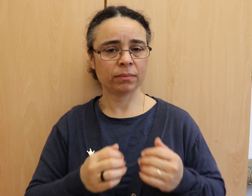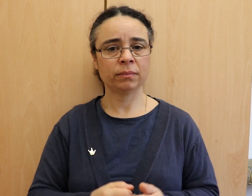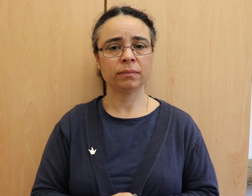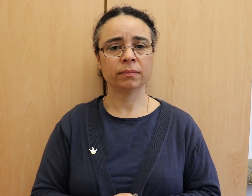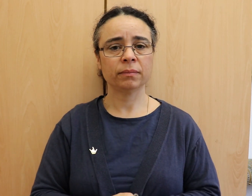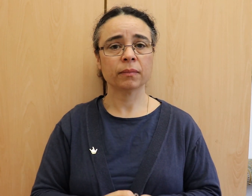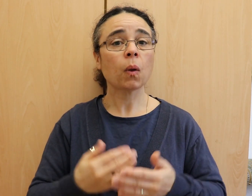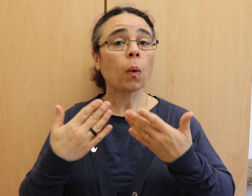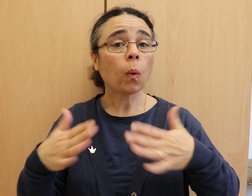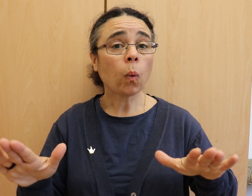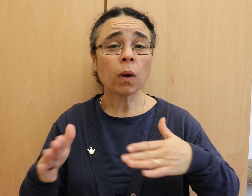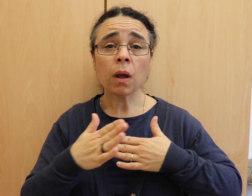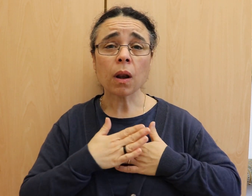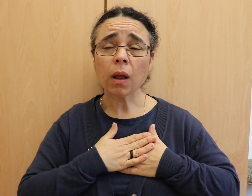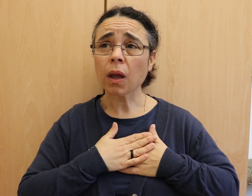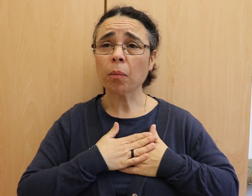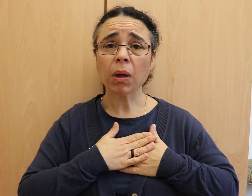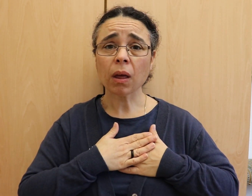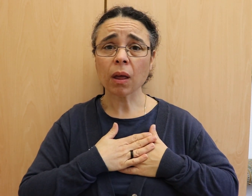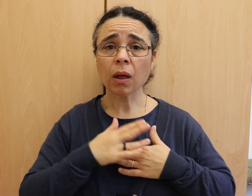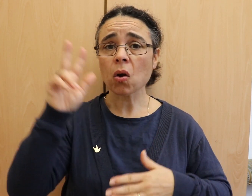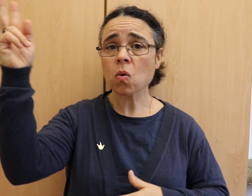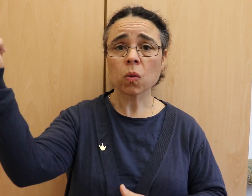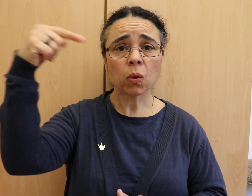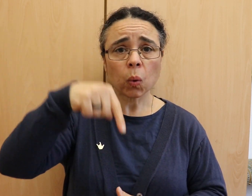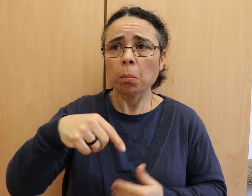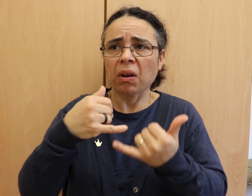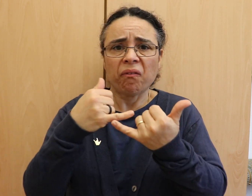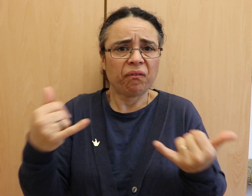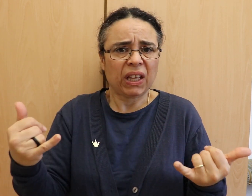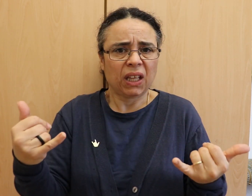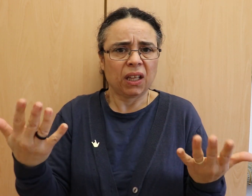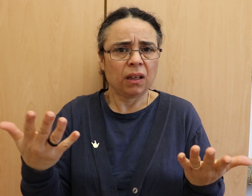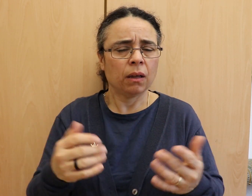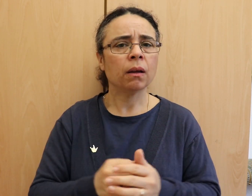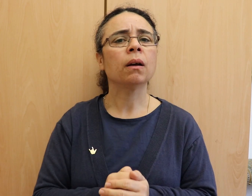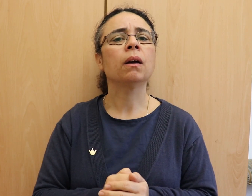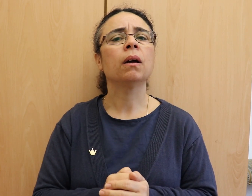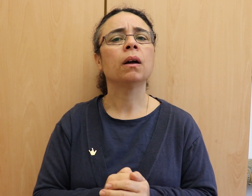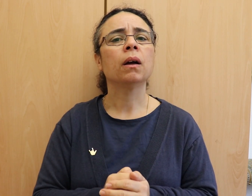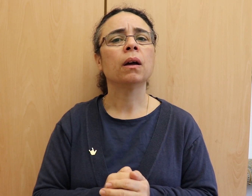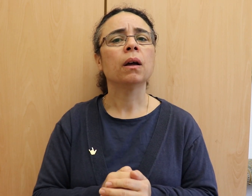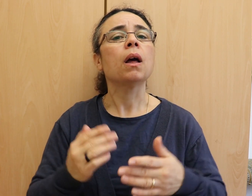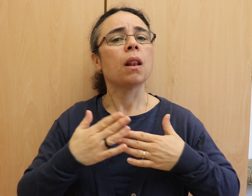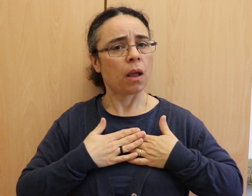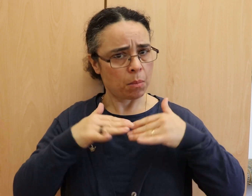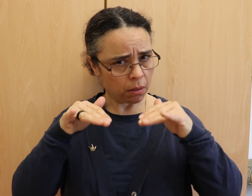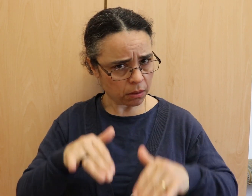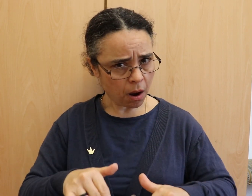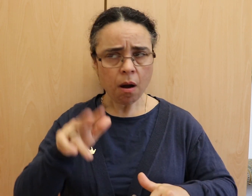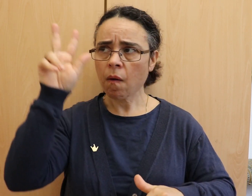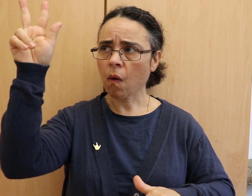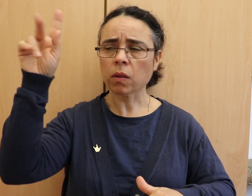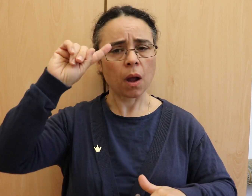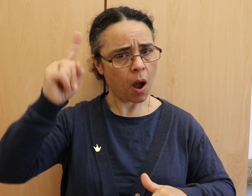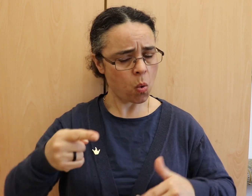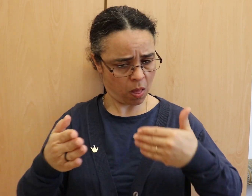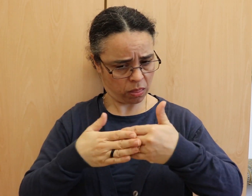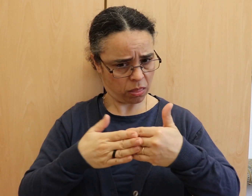Er ist und bleibt uns durch seine Liebe nahe. Vor allem den Schwachen, den Kranken und denen,